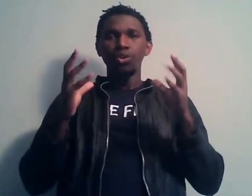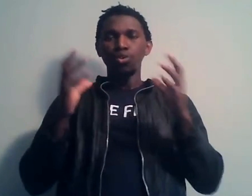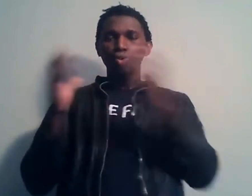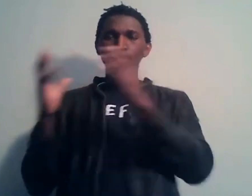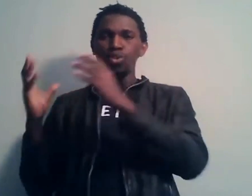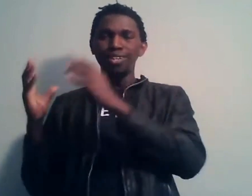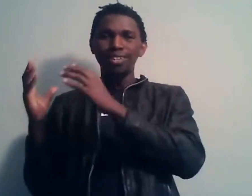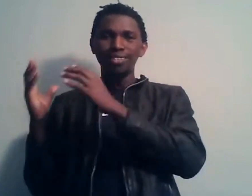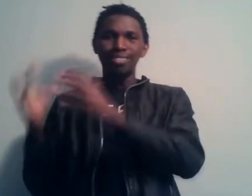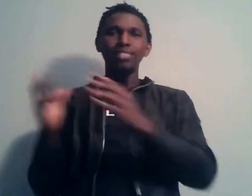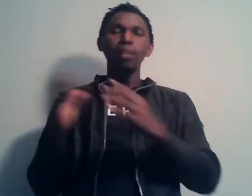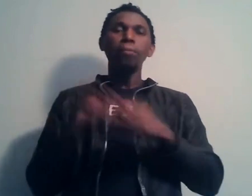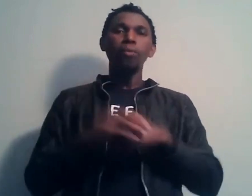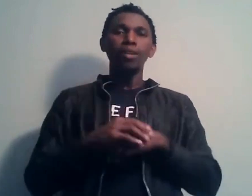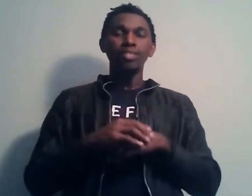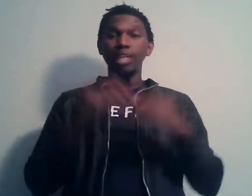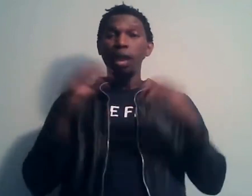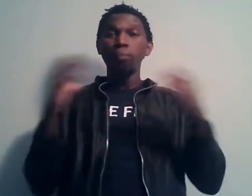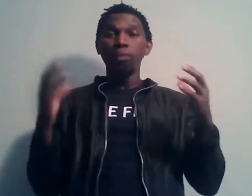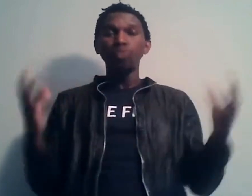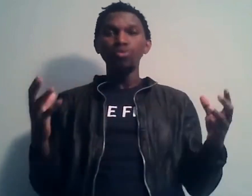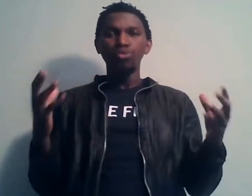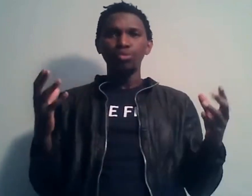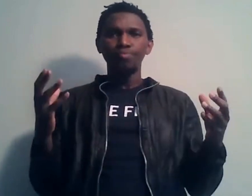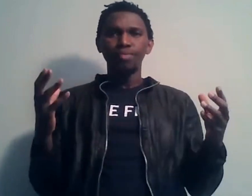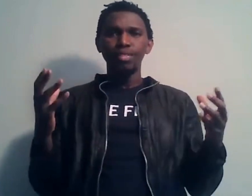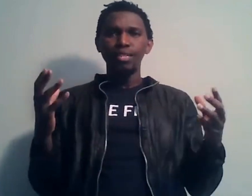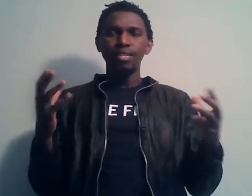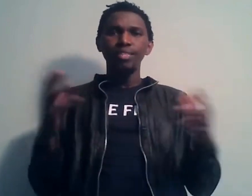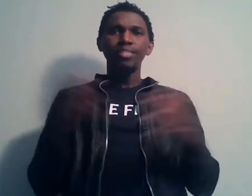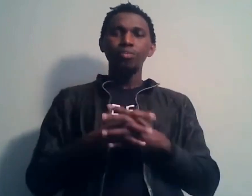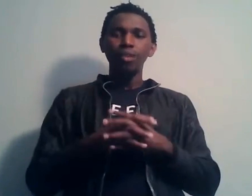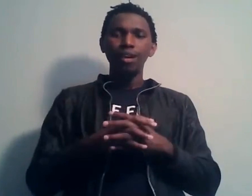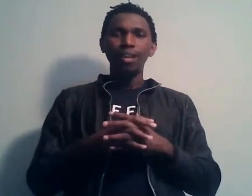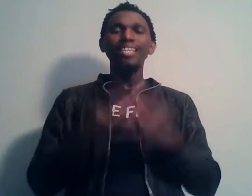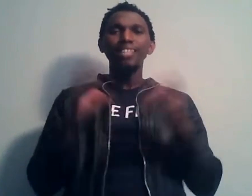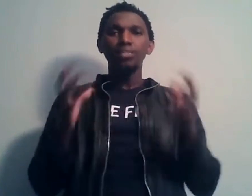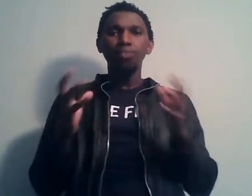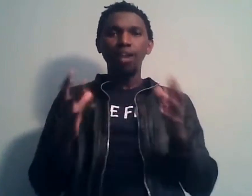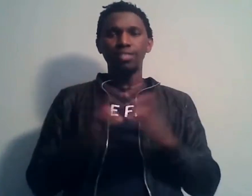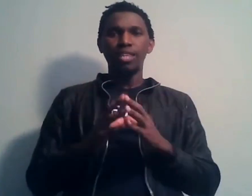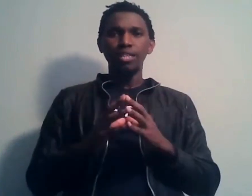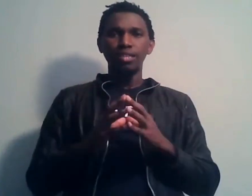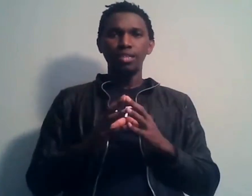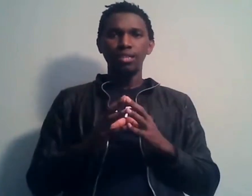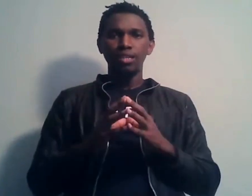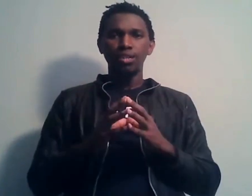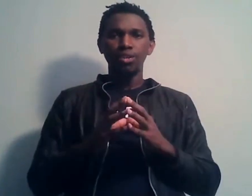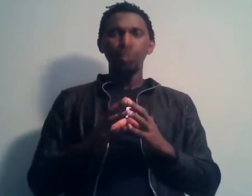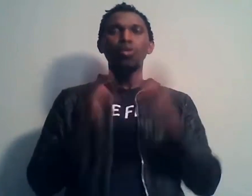le cinquième point qui est un point bonus, c'est que la diaspora africaine doit